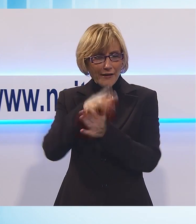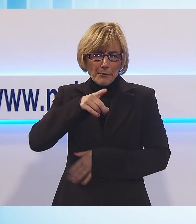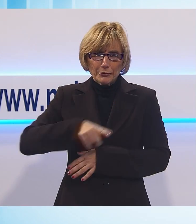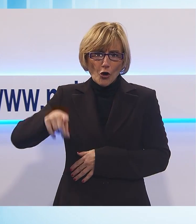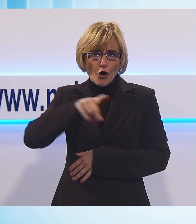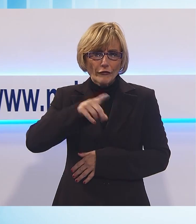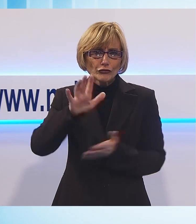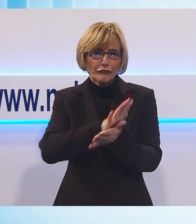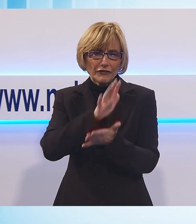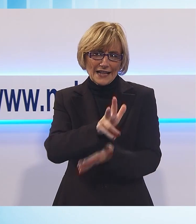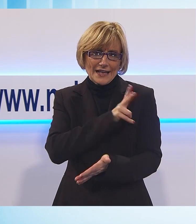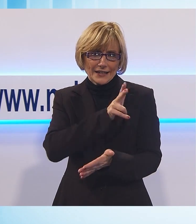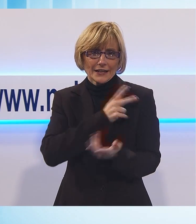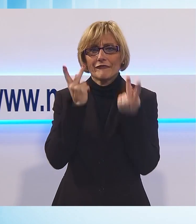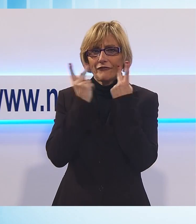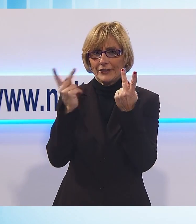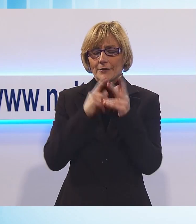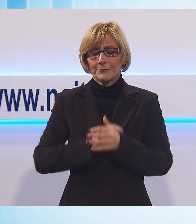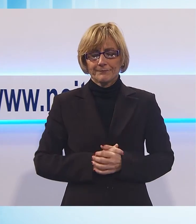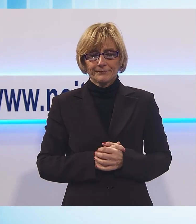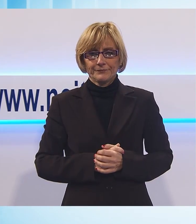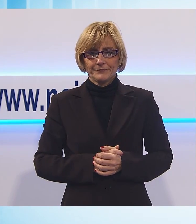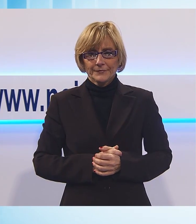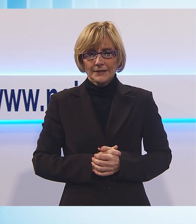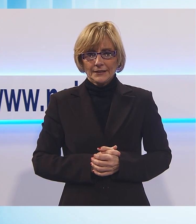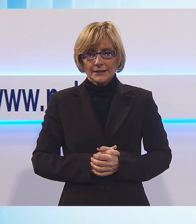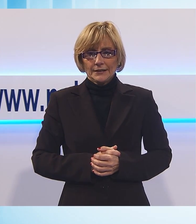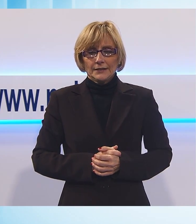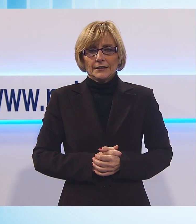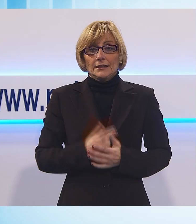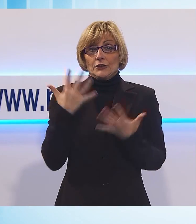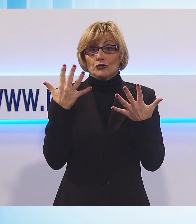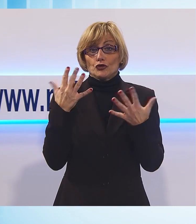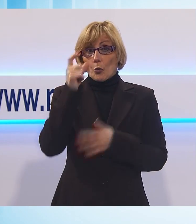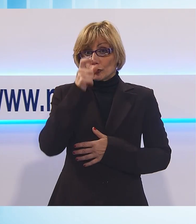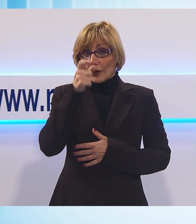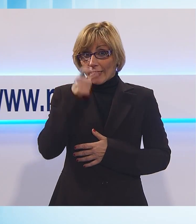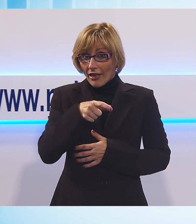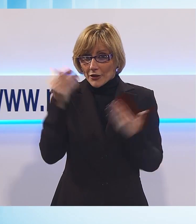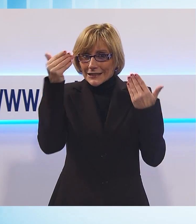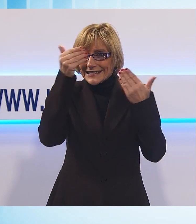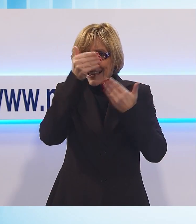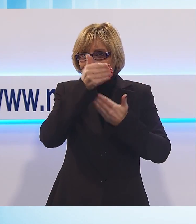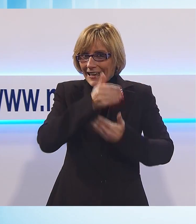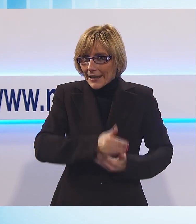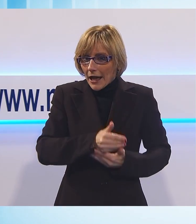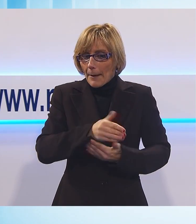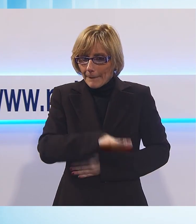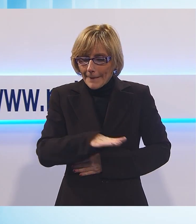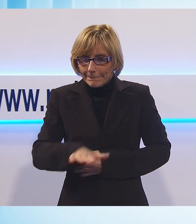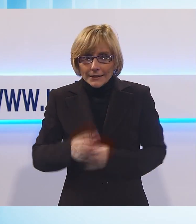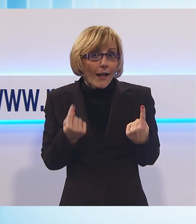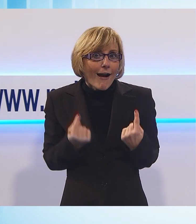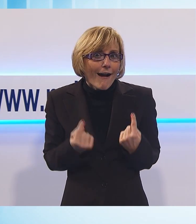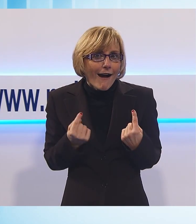provincia. Vediamo intanto questo primo servizio. La sera del 5 gennaio sarà soprattutto per i bambini la più attesa e bella dell